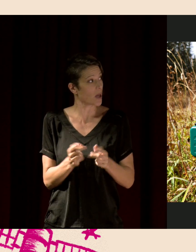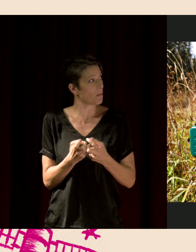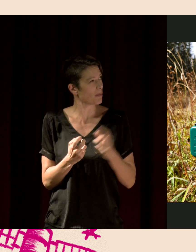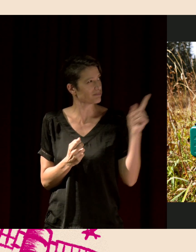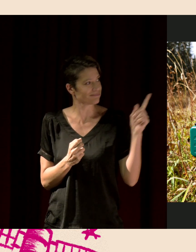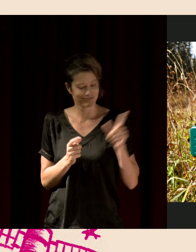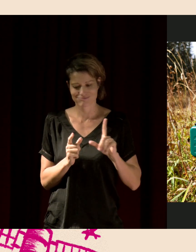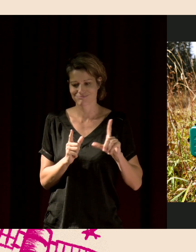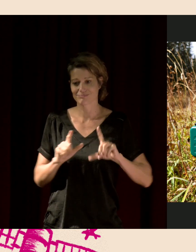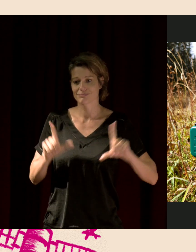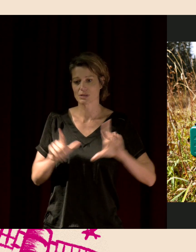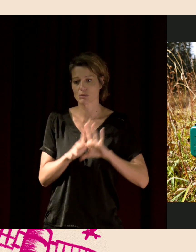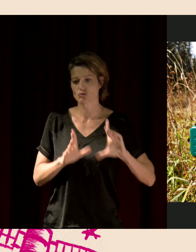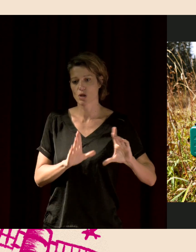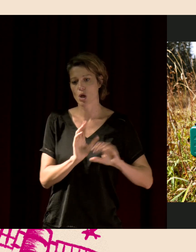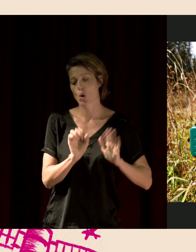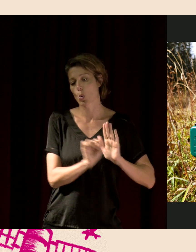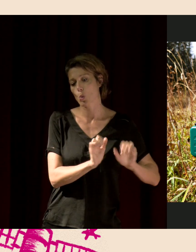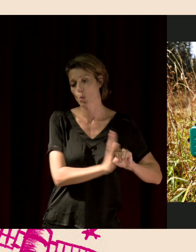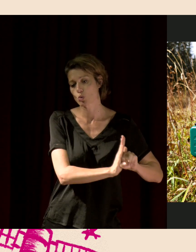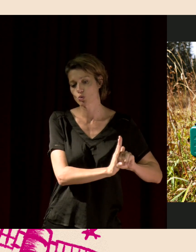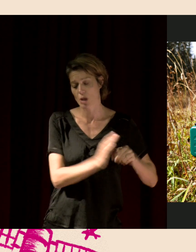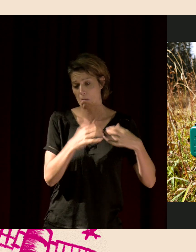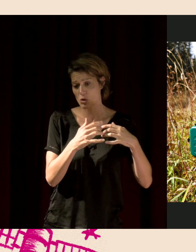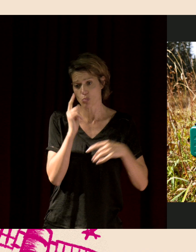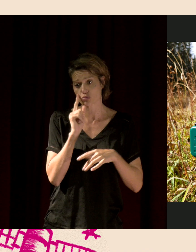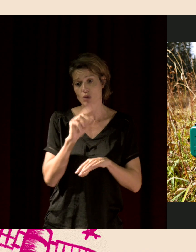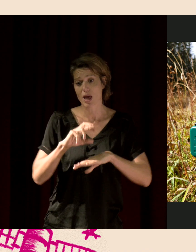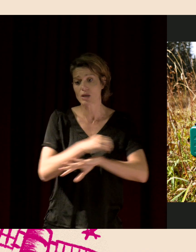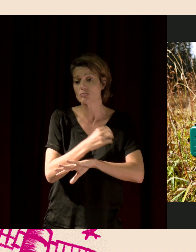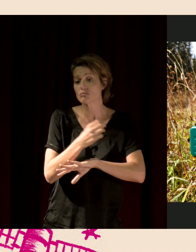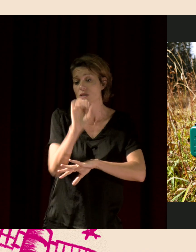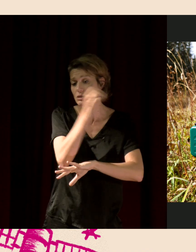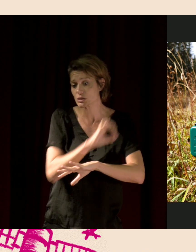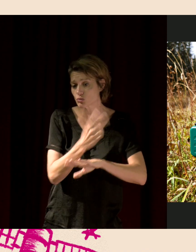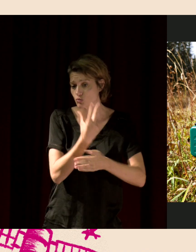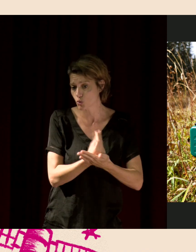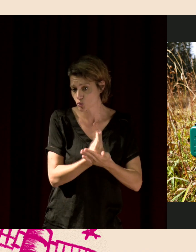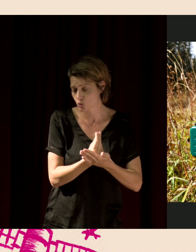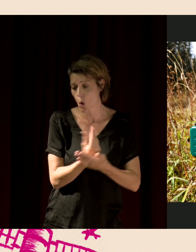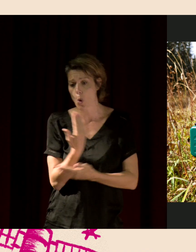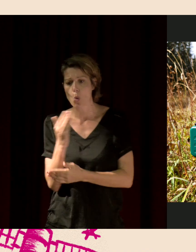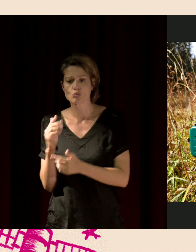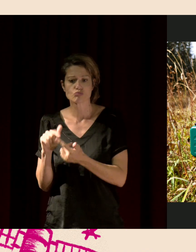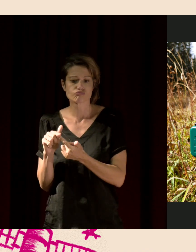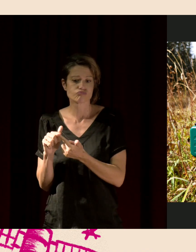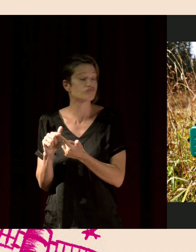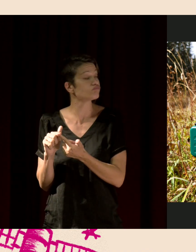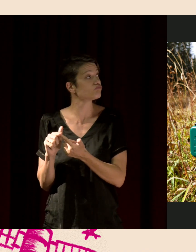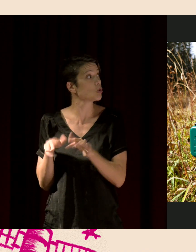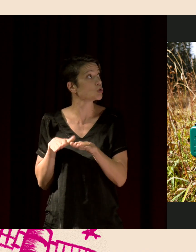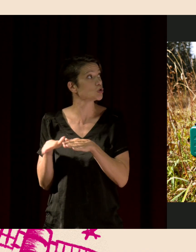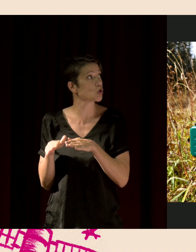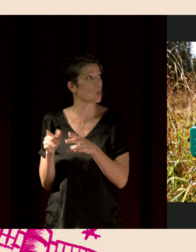ai fait écouter. Et puis, les deux autres sont d'autres appareils qu'on a placés dans des forêts. Au milieu, c'est une forêt tropicale. Et puis à droite,